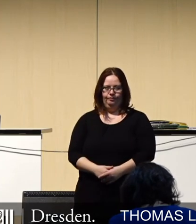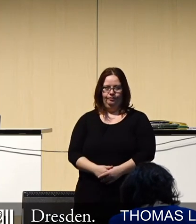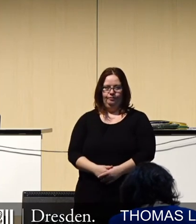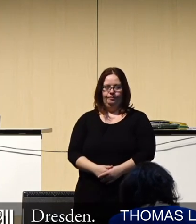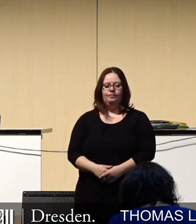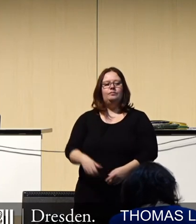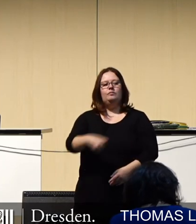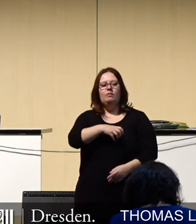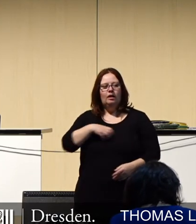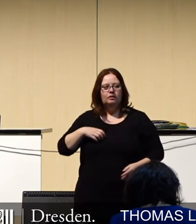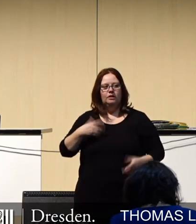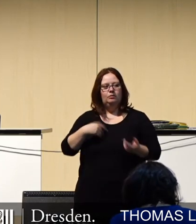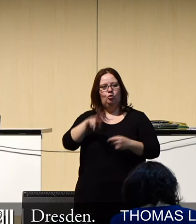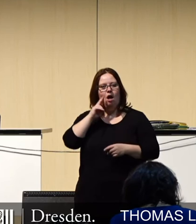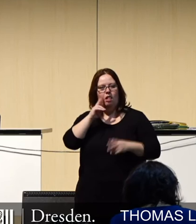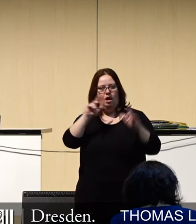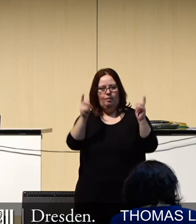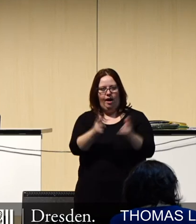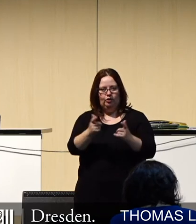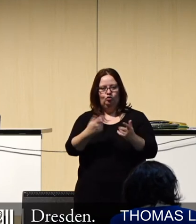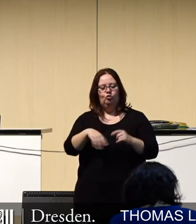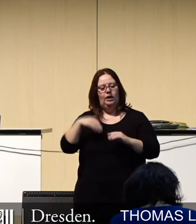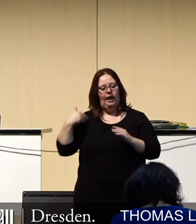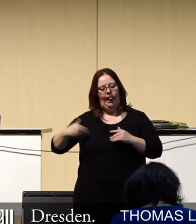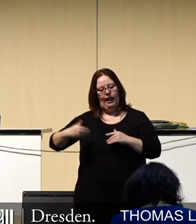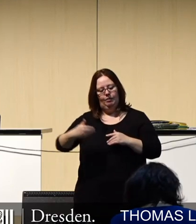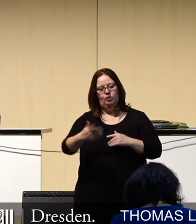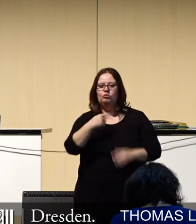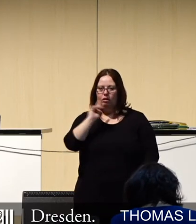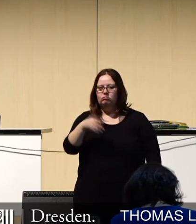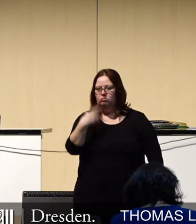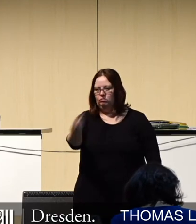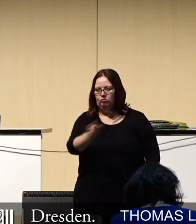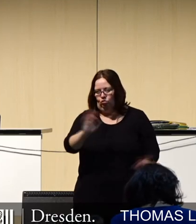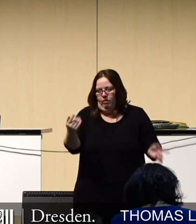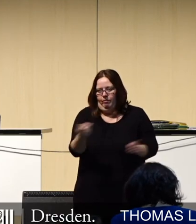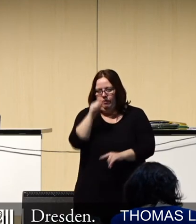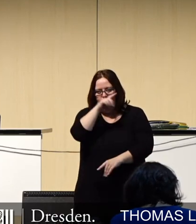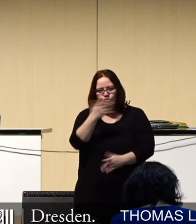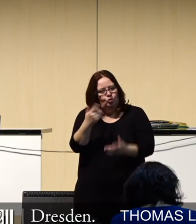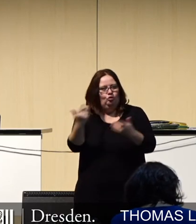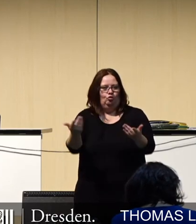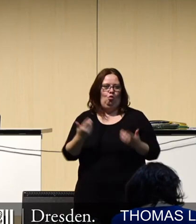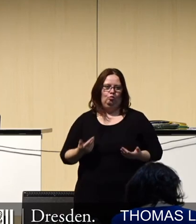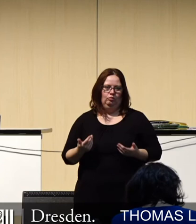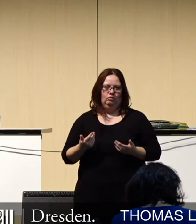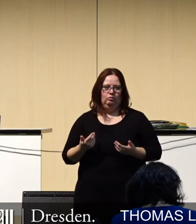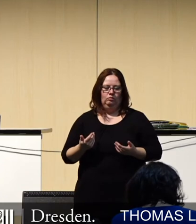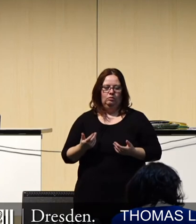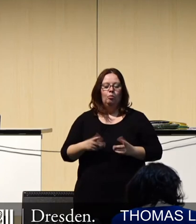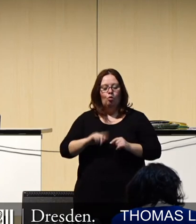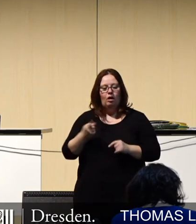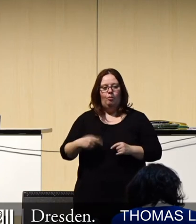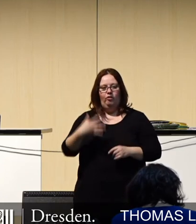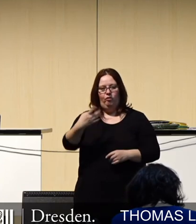Die Dresdner werden in dem Alltag beeinträchtigt und regelmäßig nach der Frist- oder Störbmentalität vor verendete Tatsachen gestellt. Gerade beim